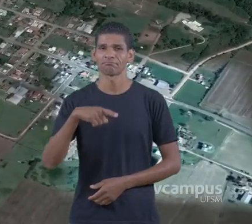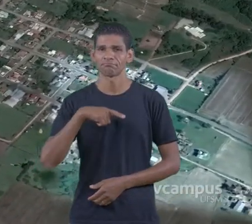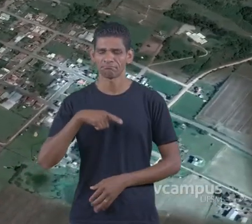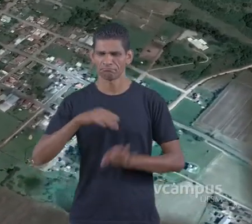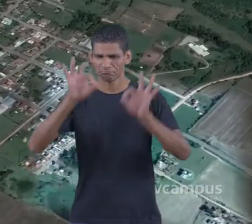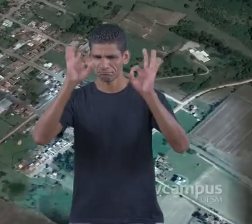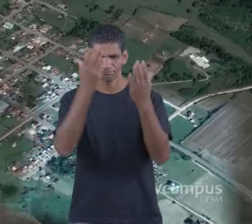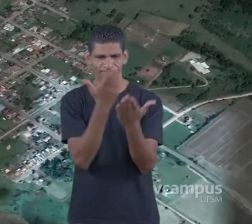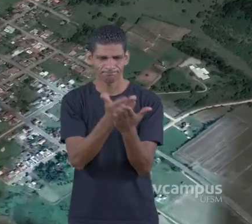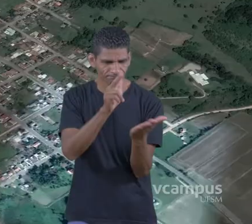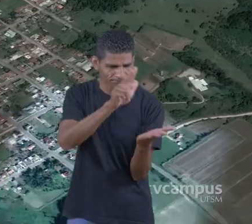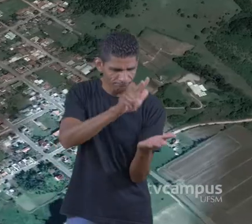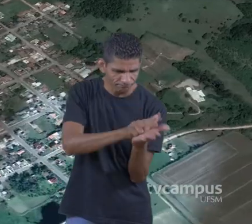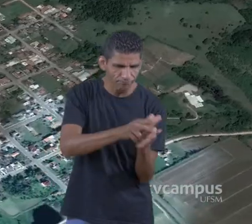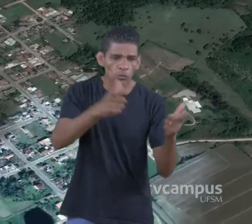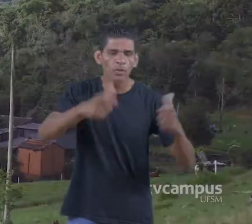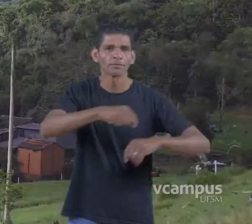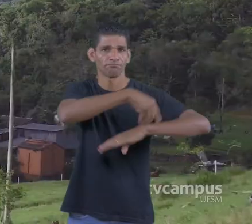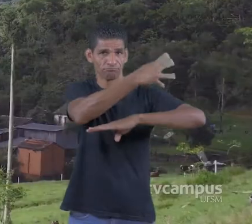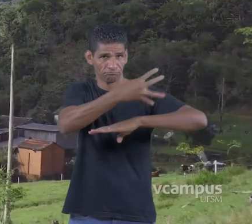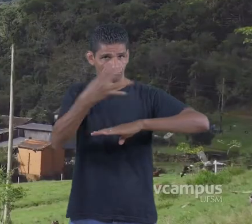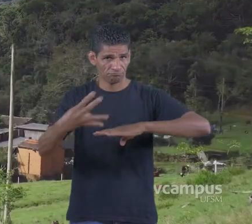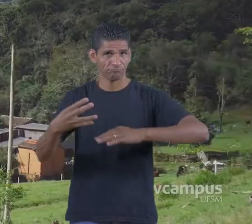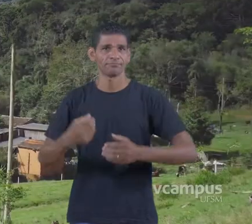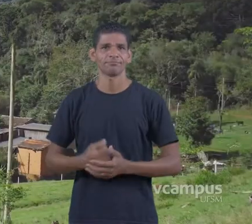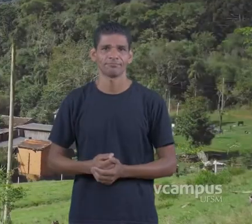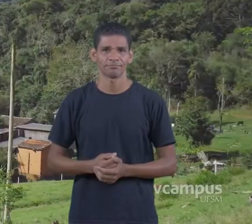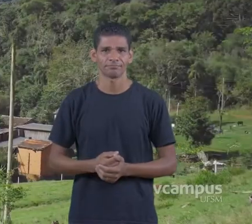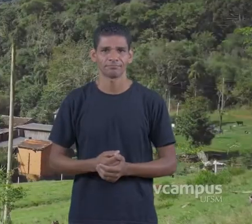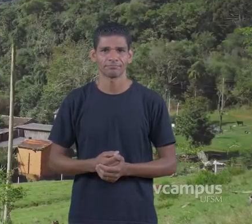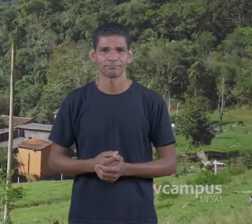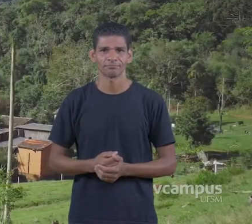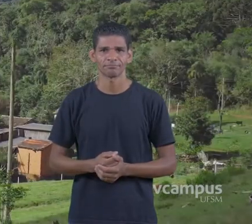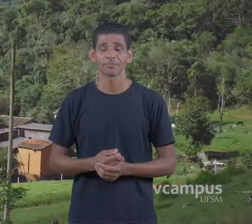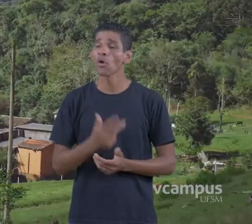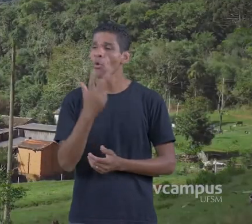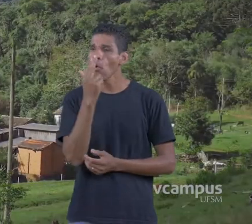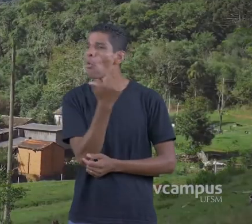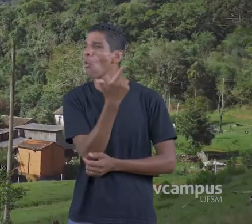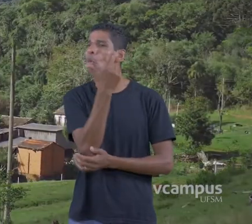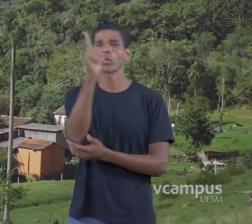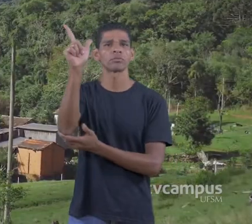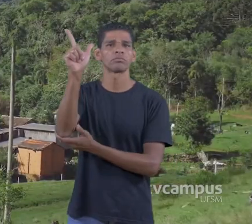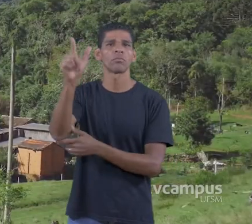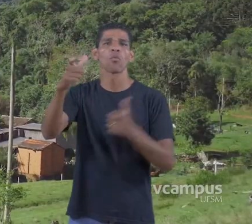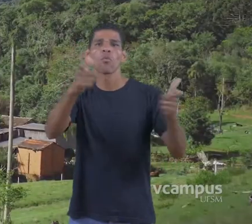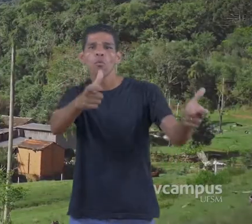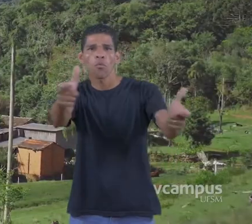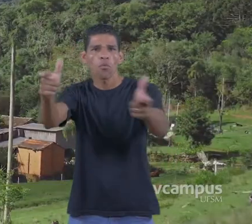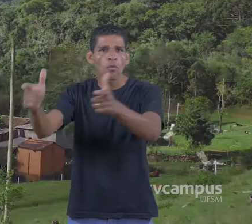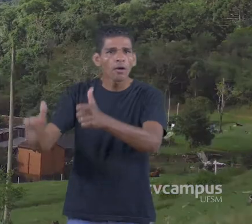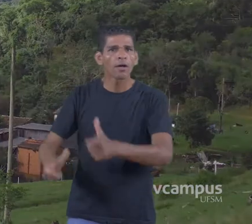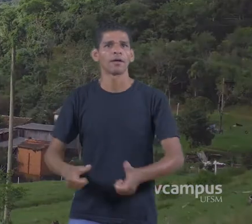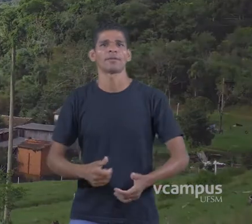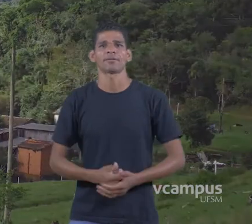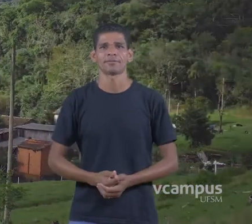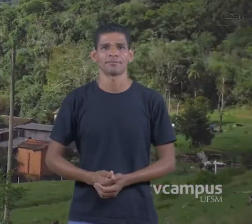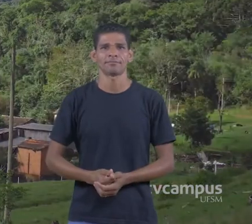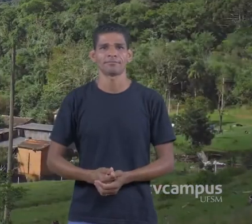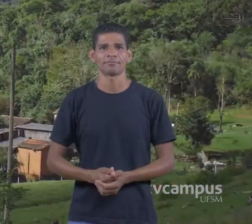Nós temos um patrimônio paleontológico na Quarta Colônia Que ele é comparável às áreas